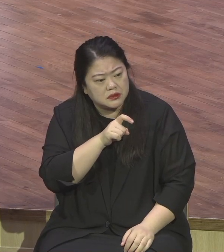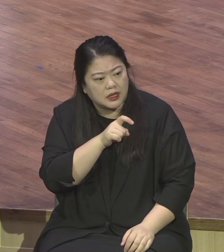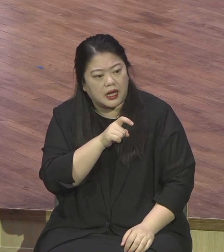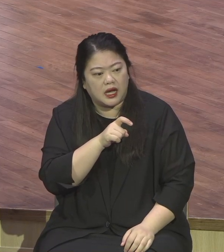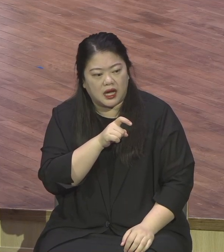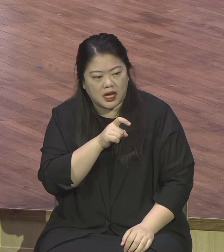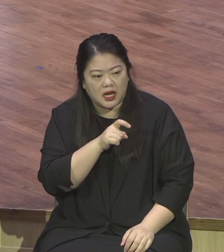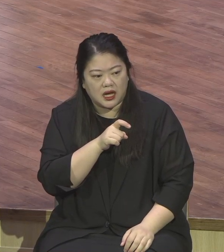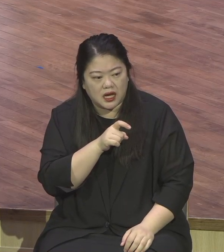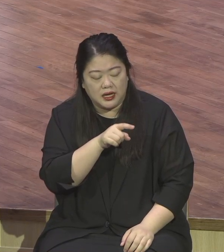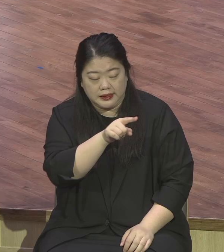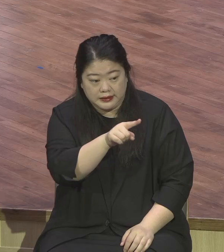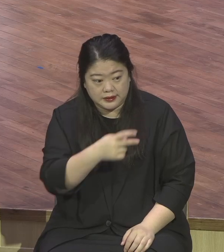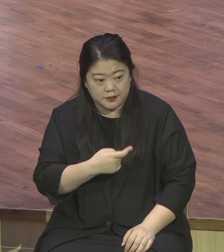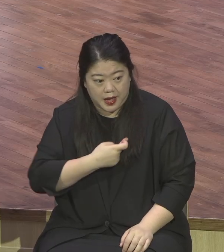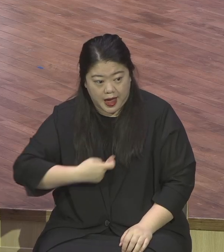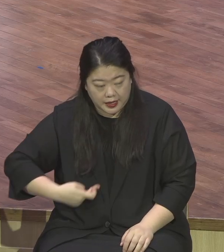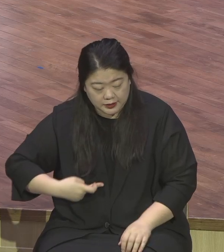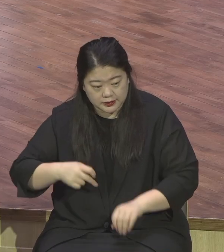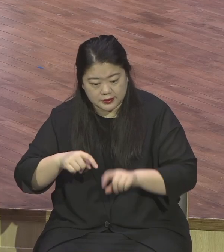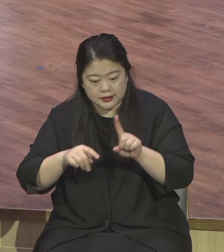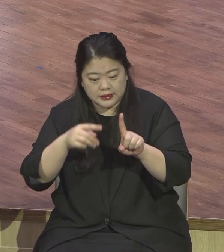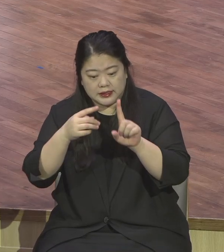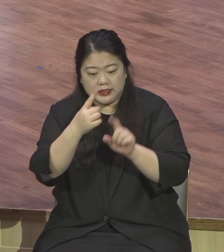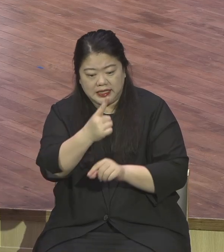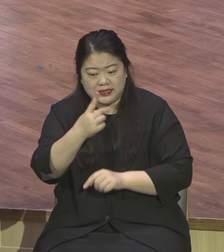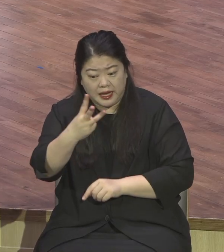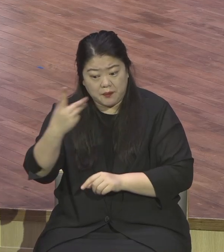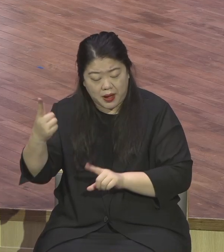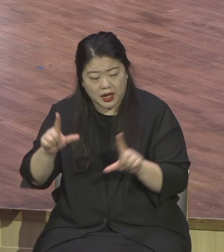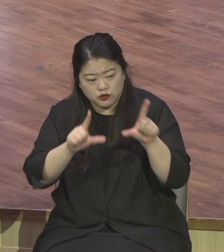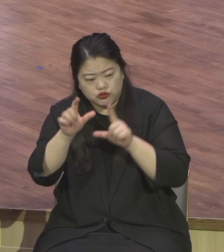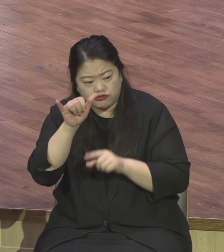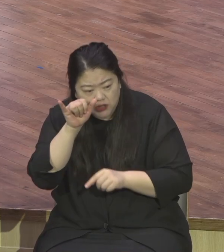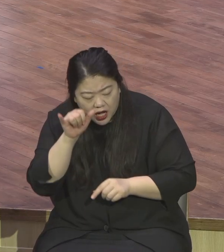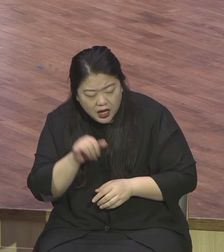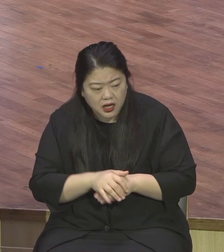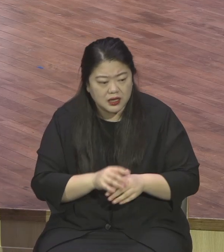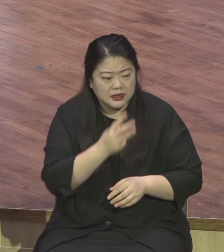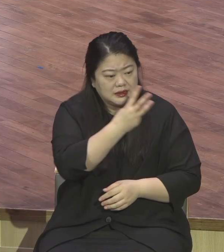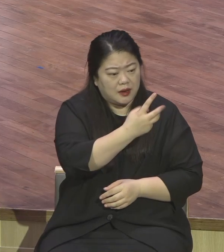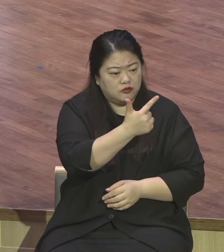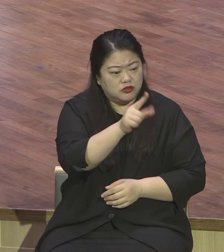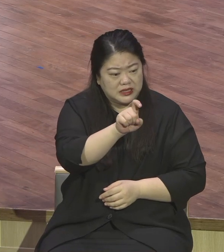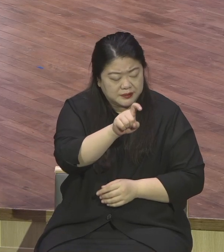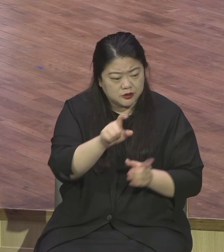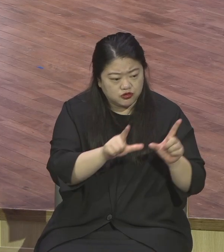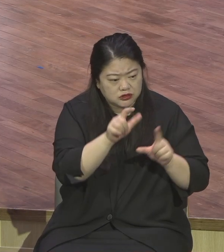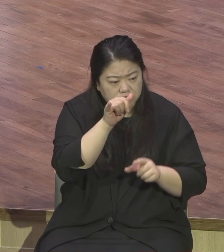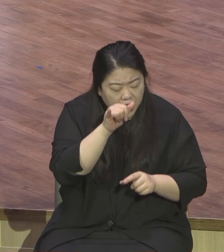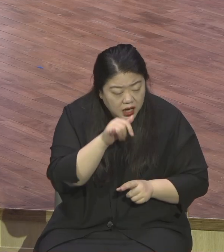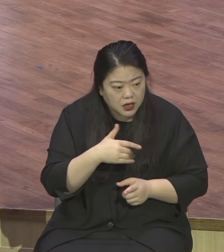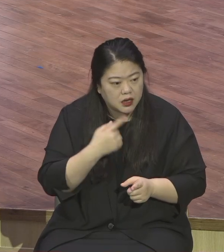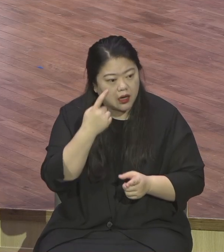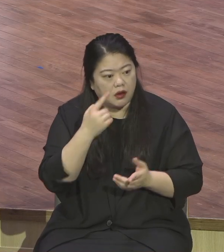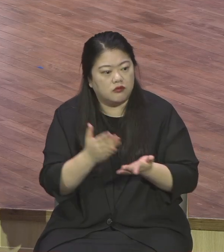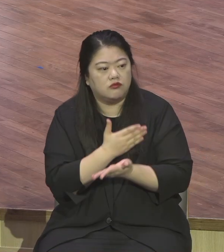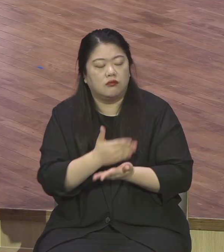그래서 사역을 하라기만 하나님을 위해서 사역을 하다보면 내가 깨질 수밖에